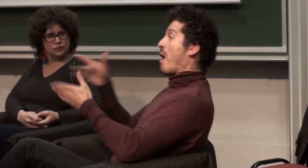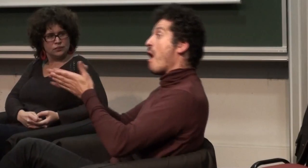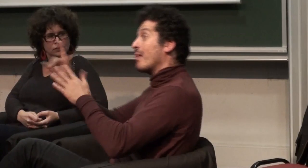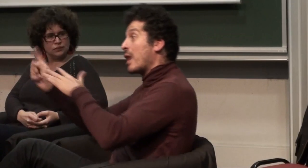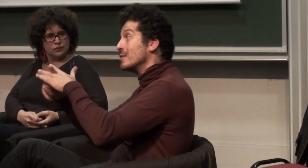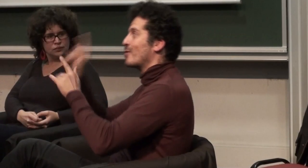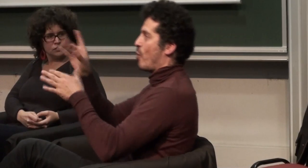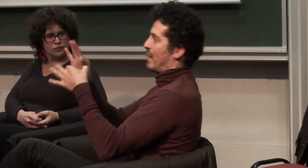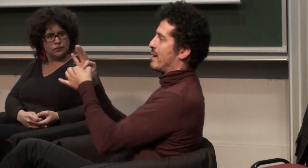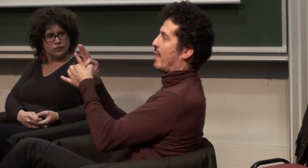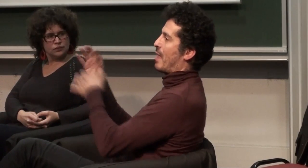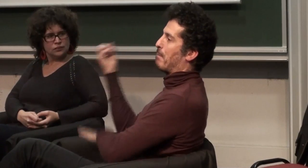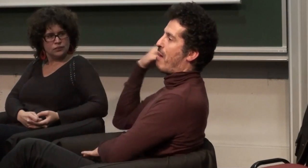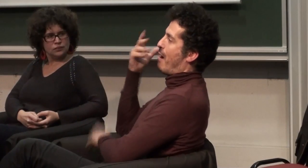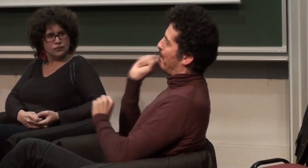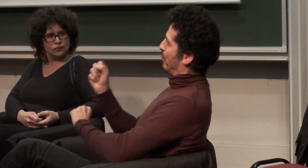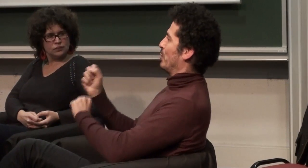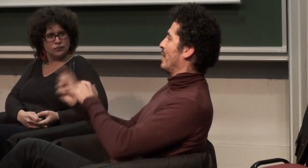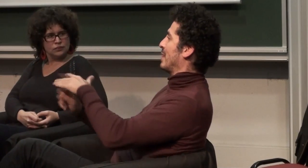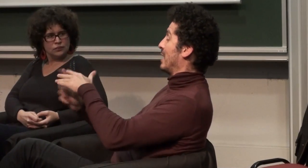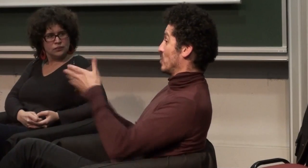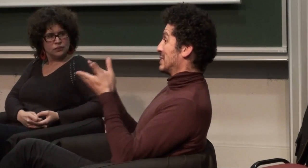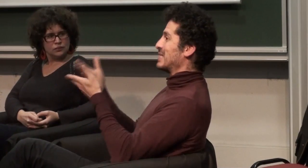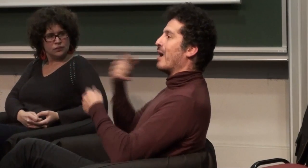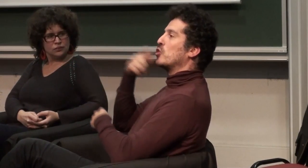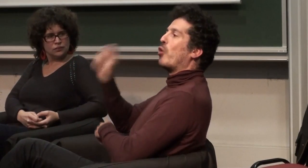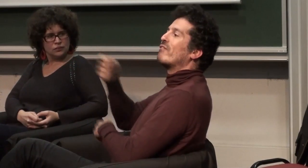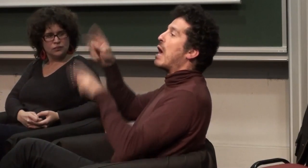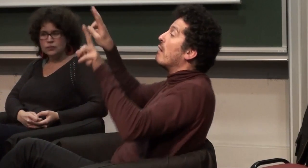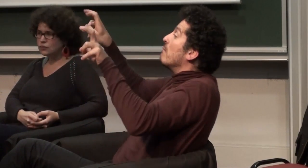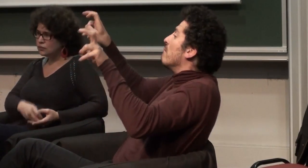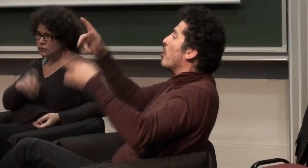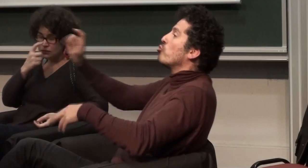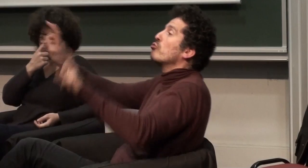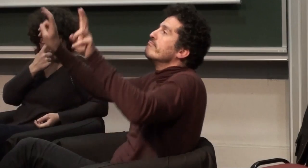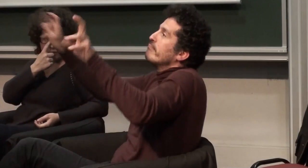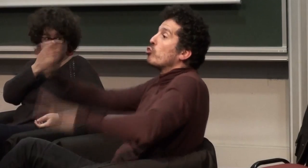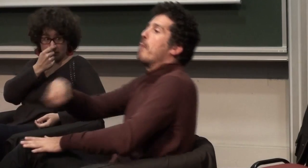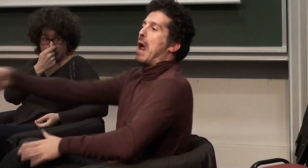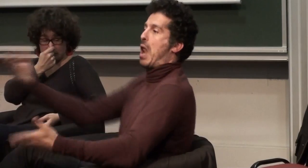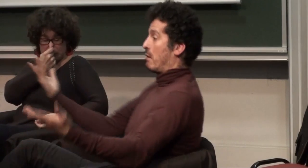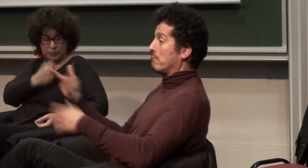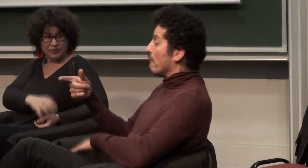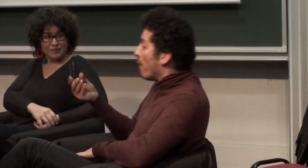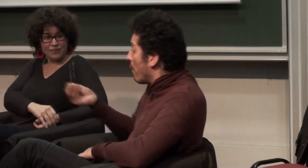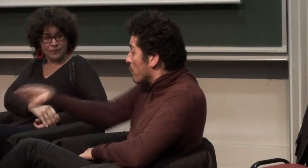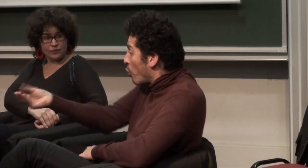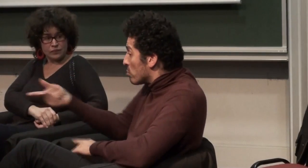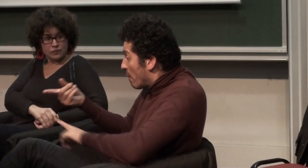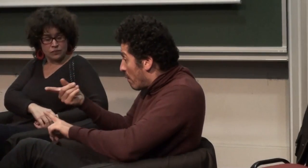faire que l'intégration soit de plus en plus la seule voie possible